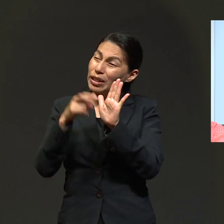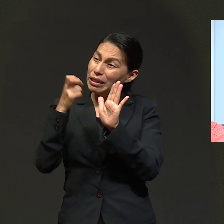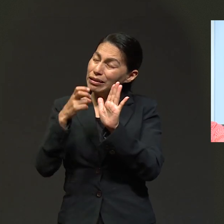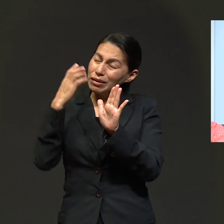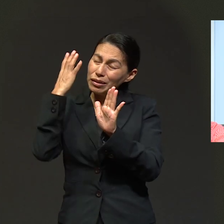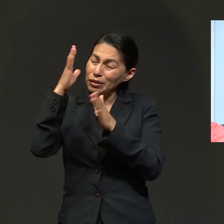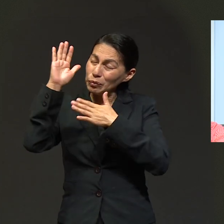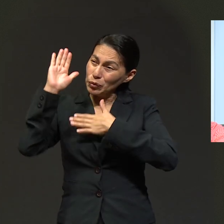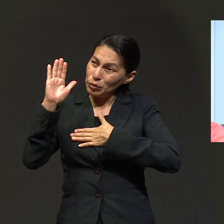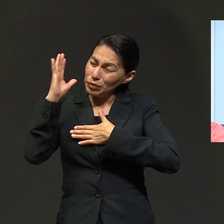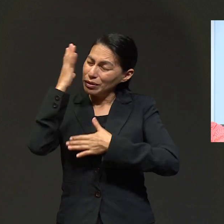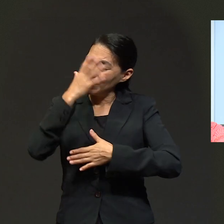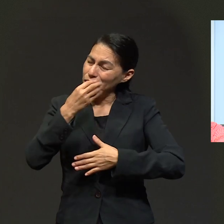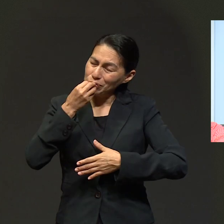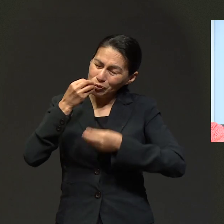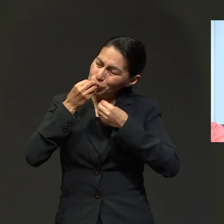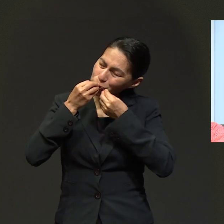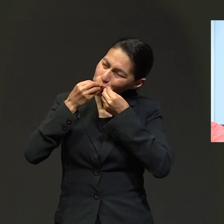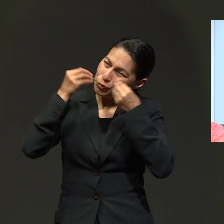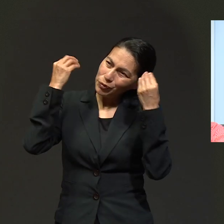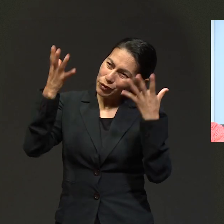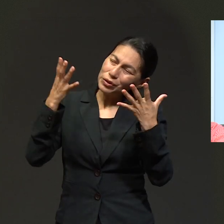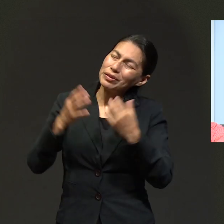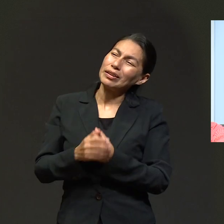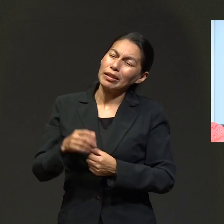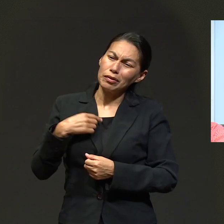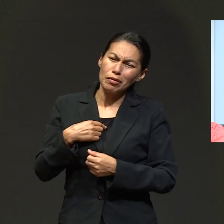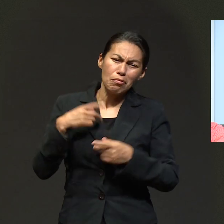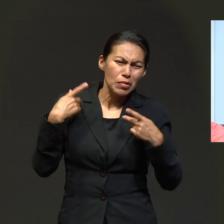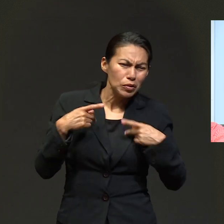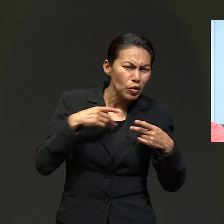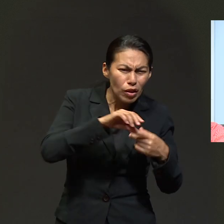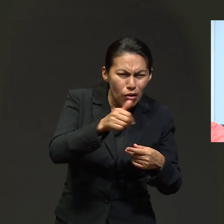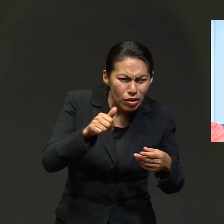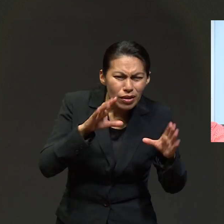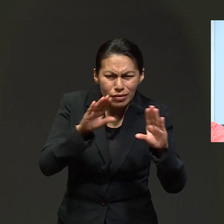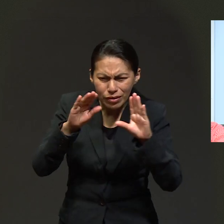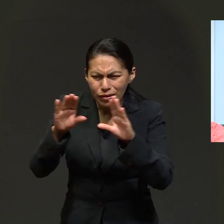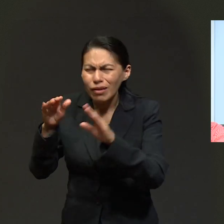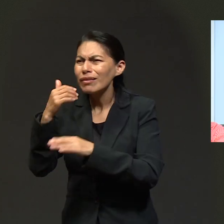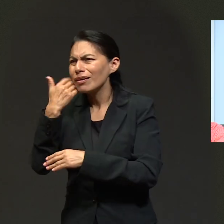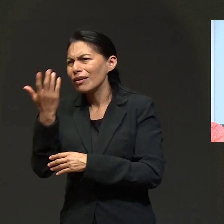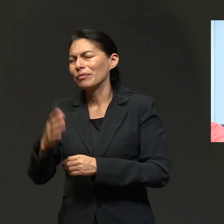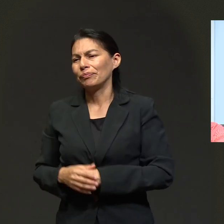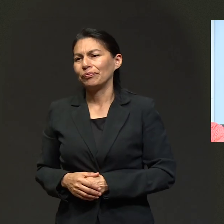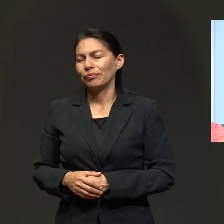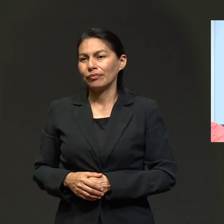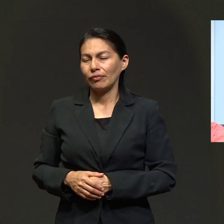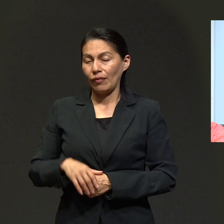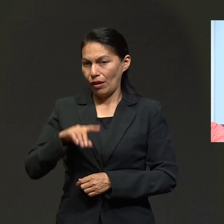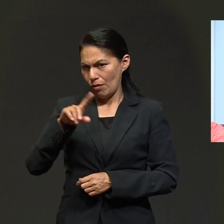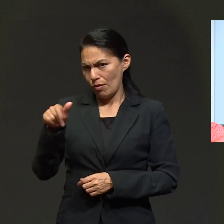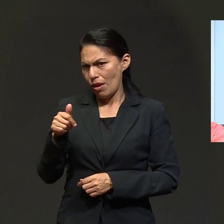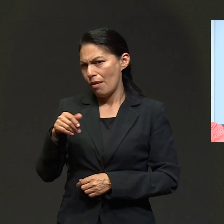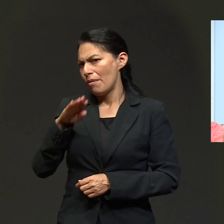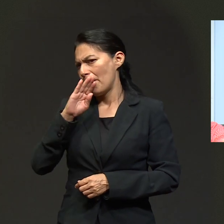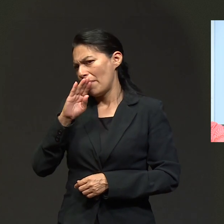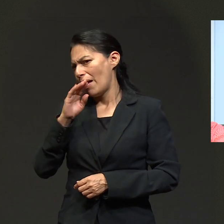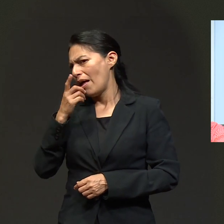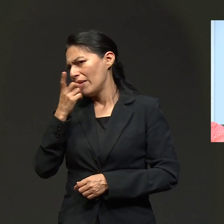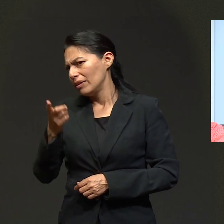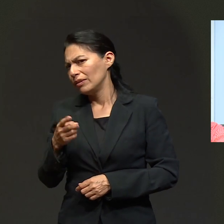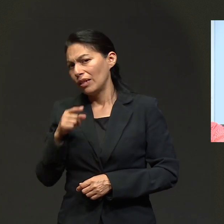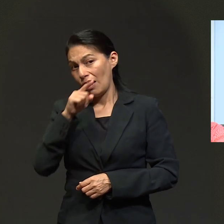versículo porque es una promesa maravillosa que Dios me ha dado para mí. Quiero compartirla a las demás personas. Luego,